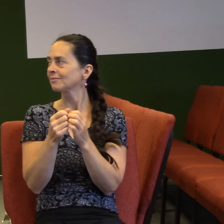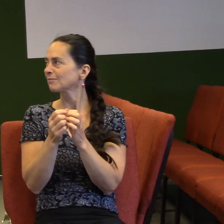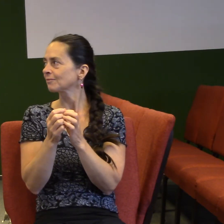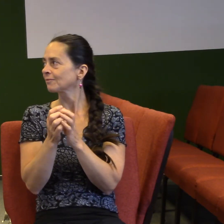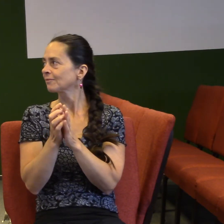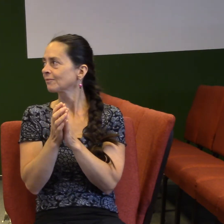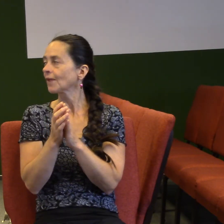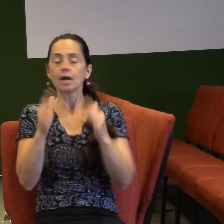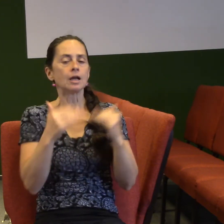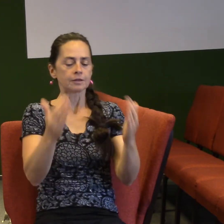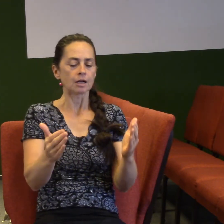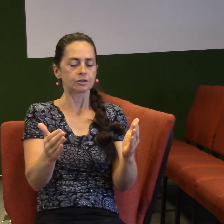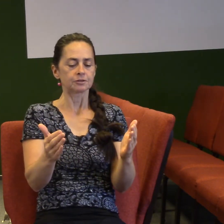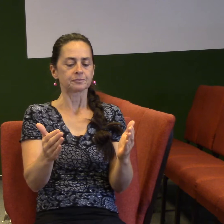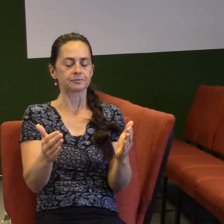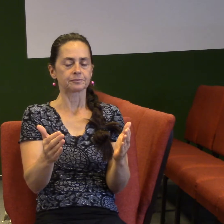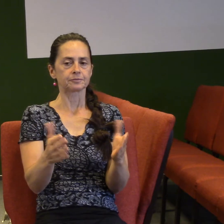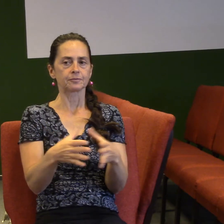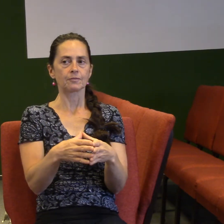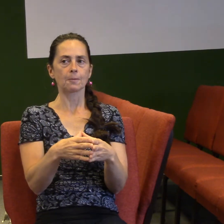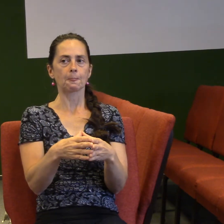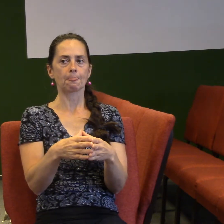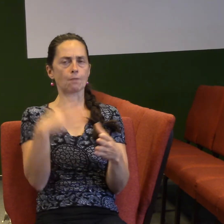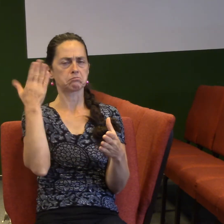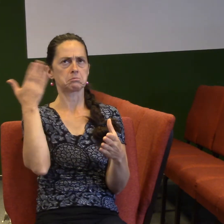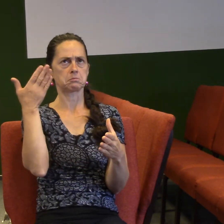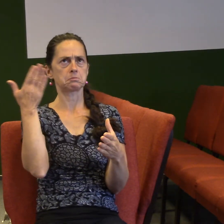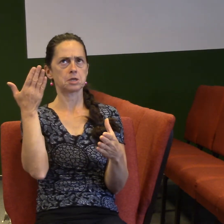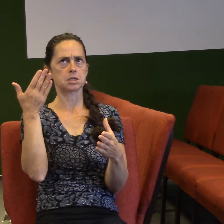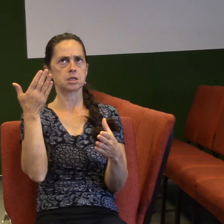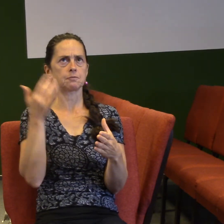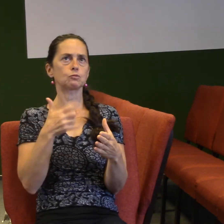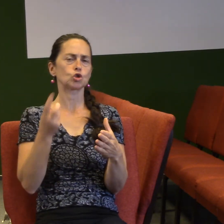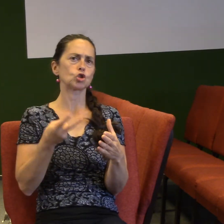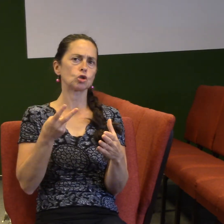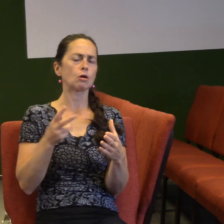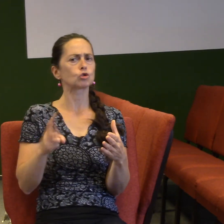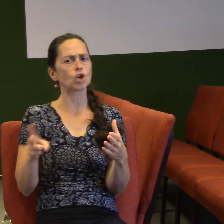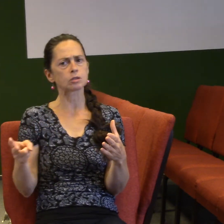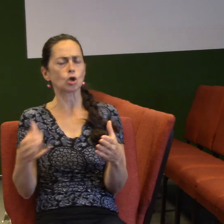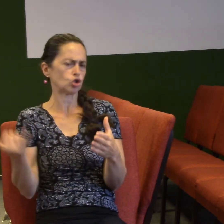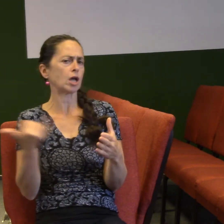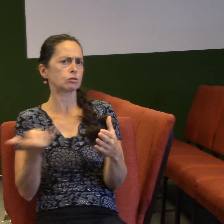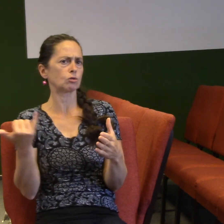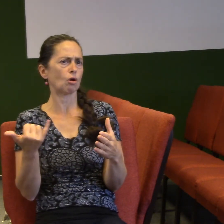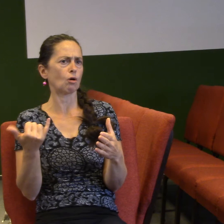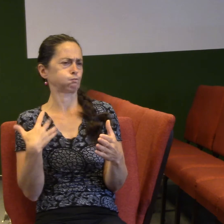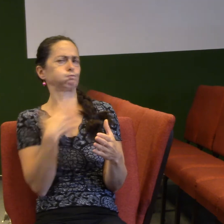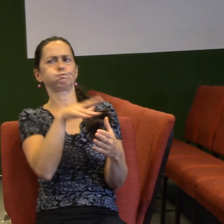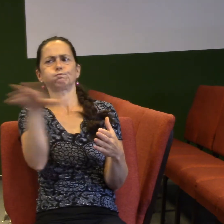Další věc, kterou myslím si, že máme často, je strach. Je to strach, kdy se bojíme,